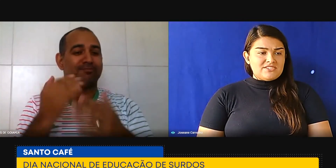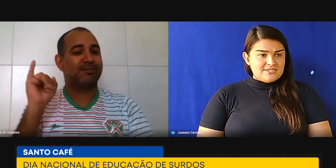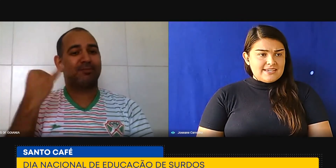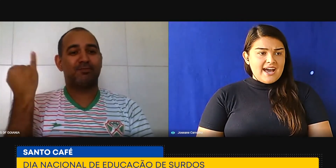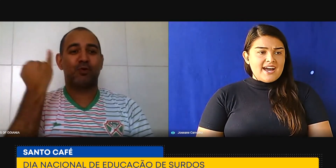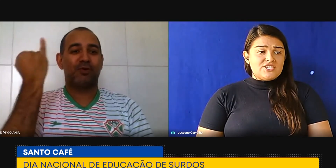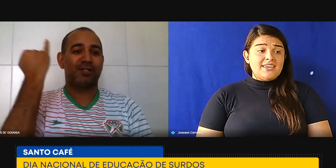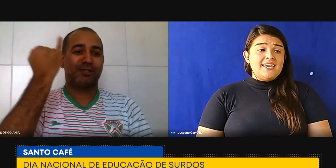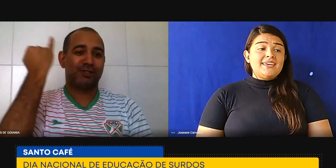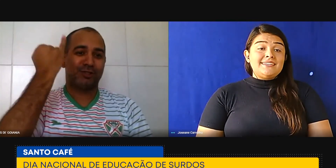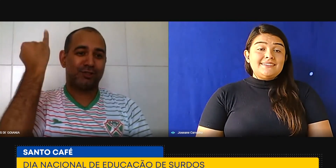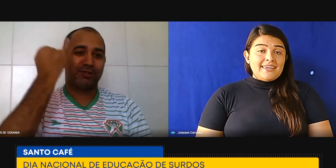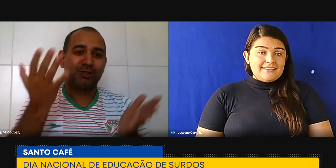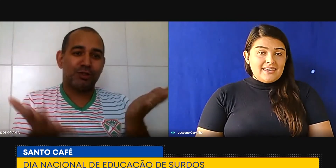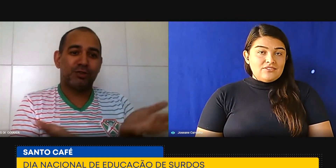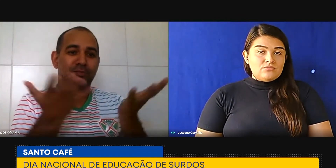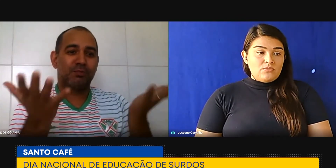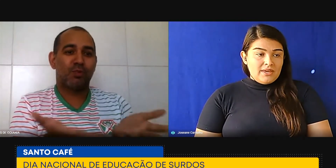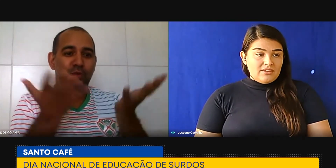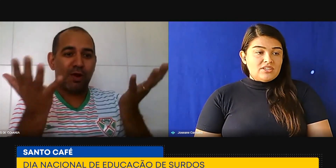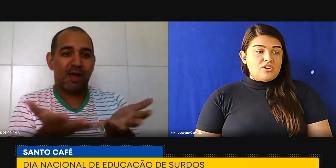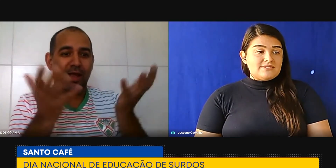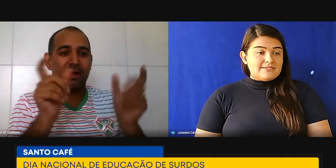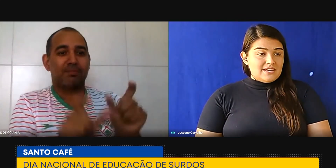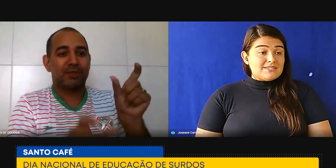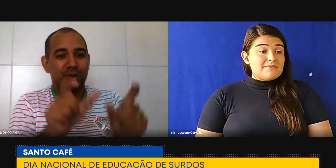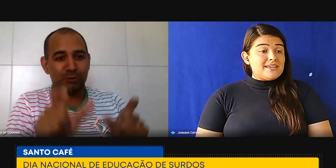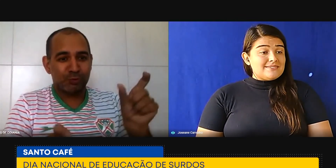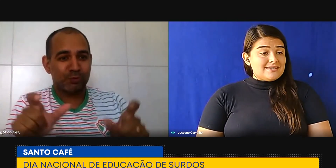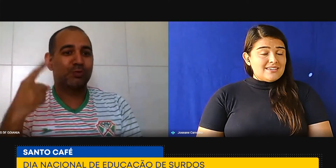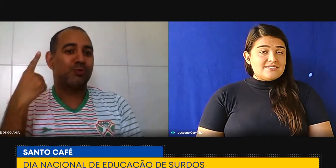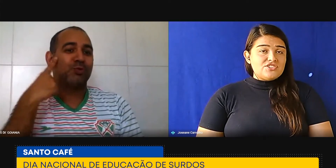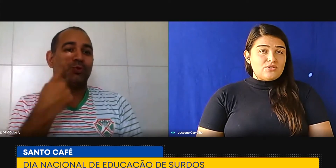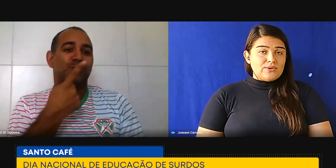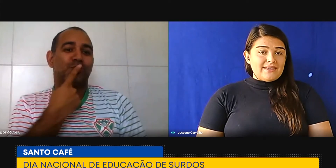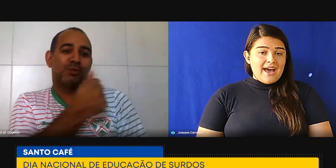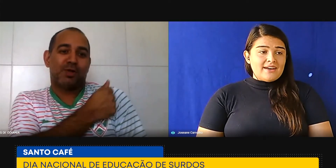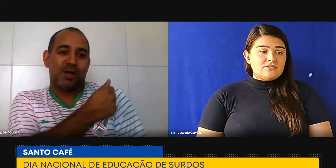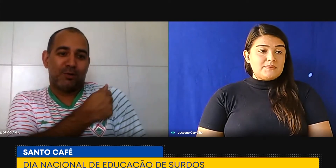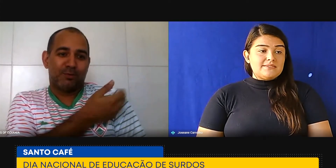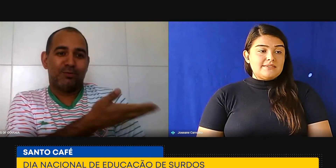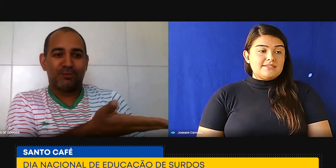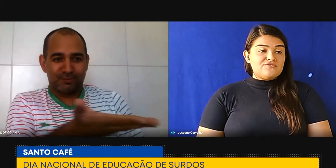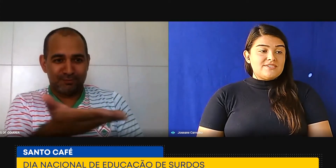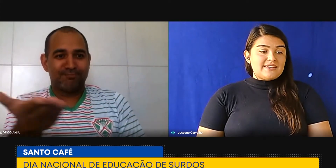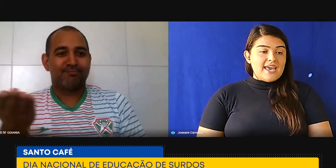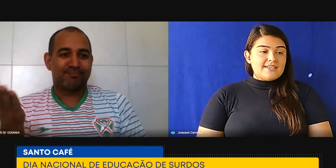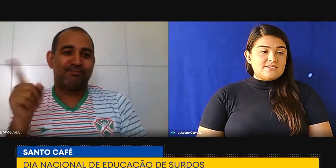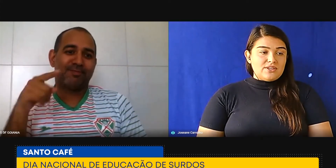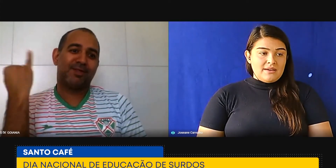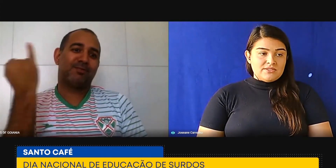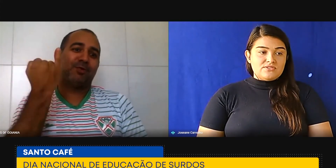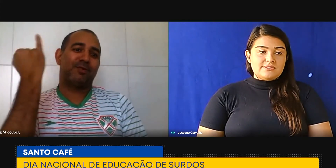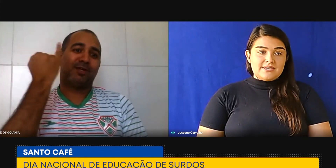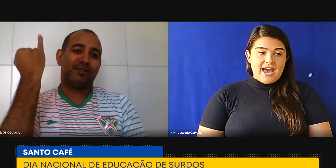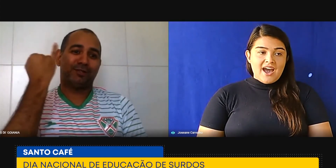aprendizagem, entendendo o momento que nós estamos, que precisa de cuidados, precisa de fazer esse isolamento social.